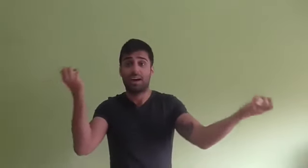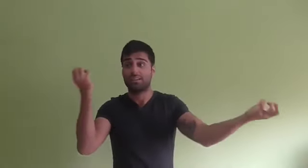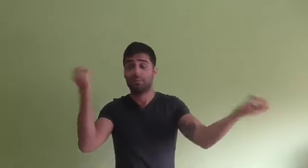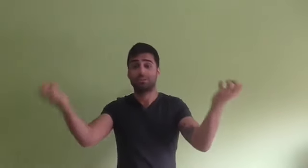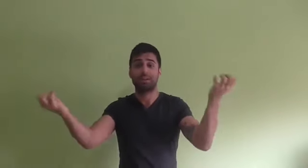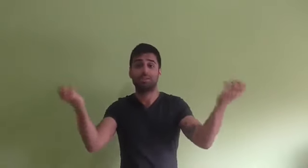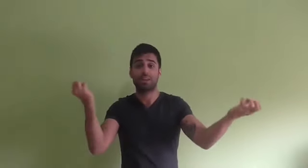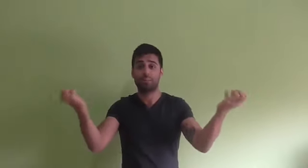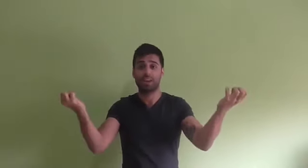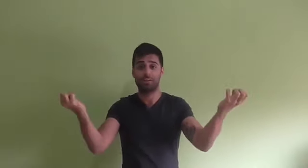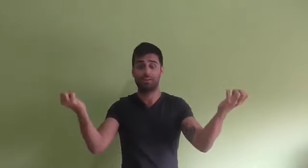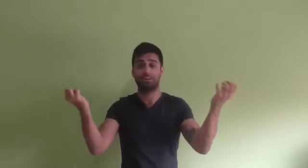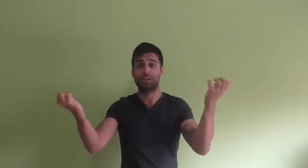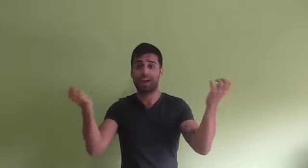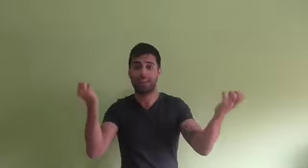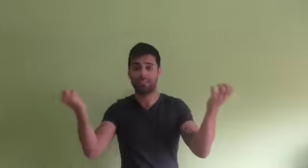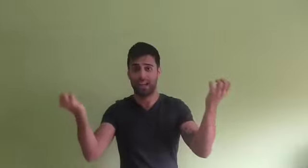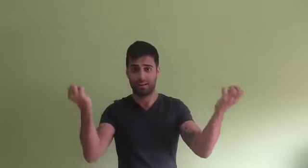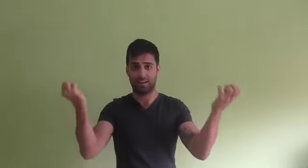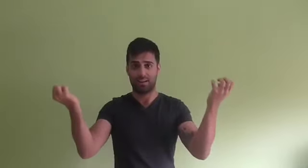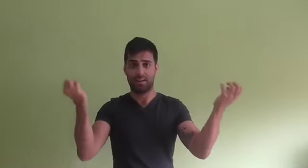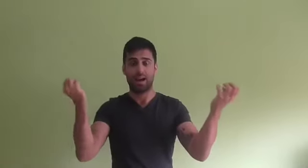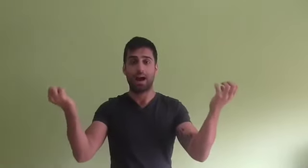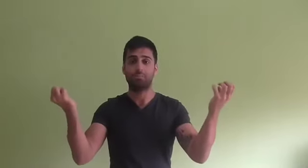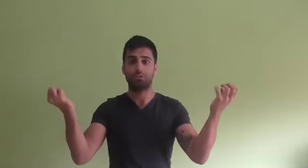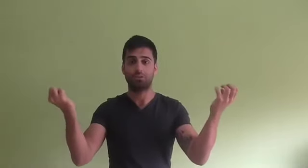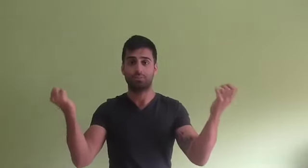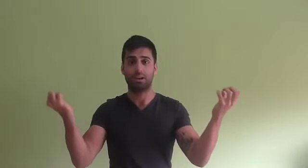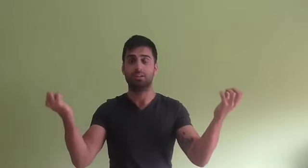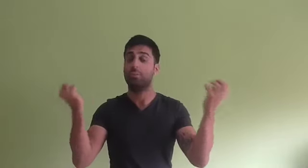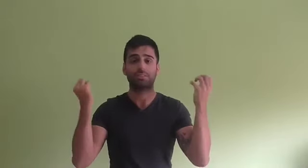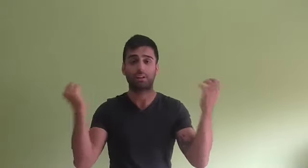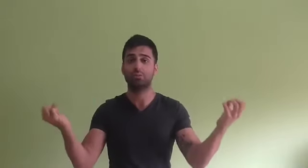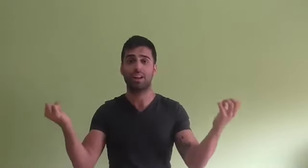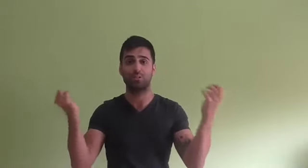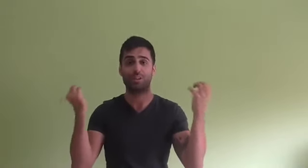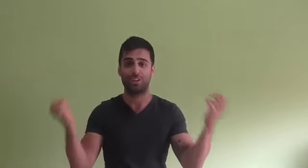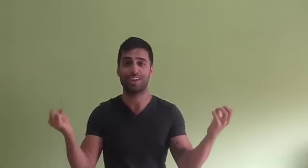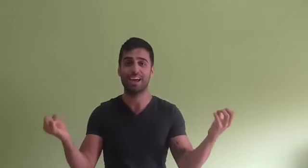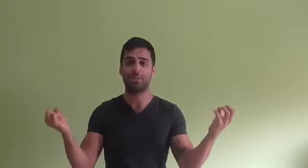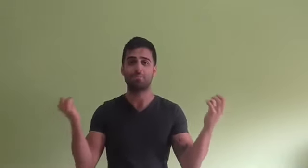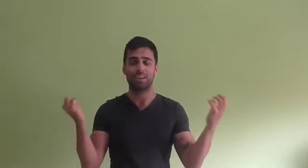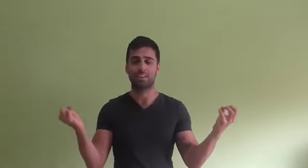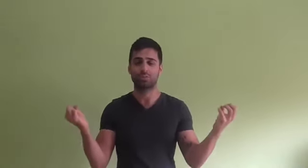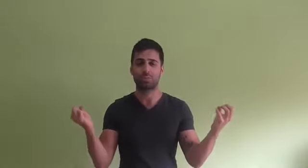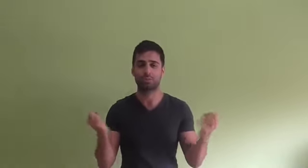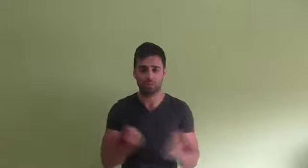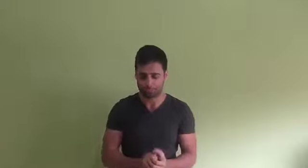ni a mi espíritu ni a mi ego. Tengo que abrazar a ambos. ¿Vale? No puedes renunciar a tu biología ni a tu espíritu.